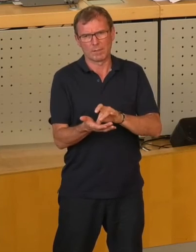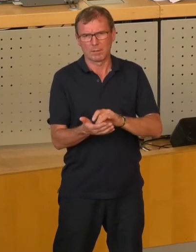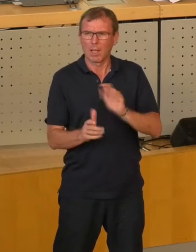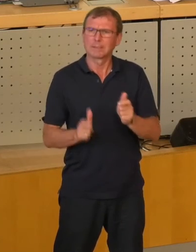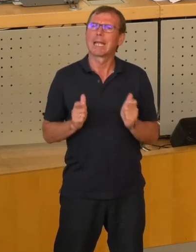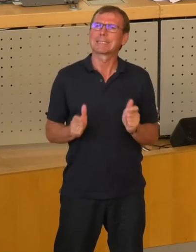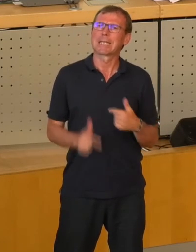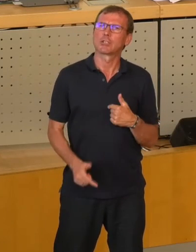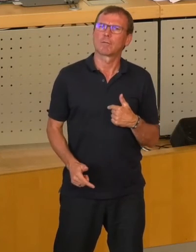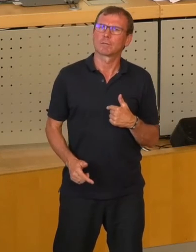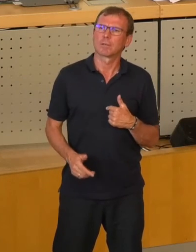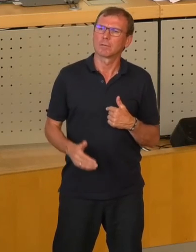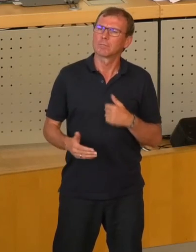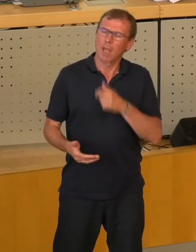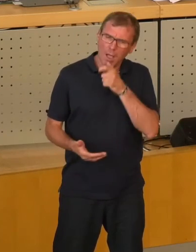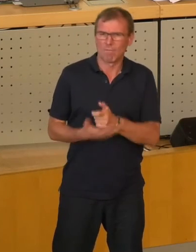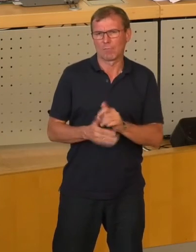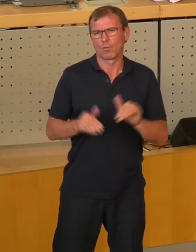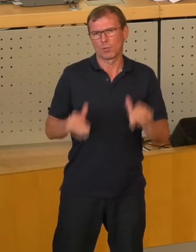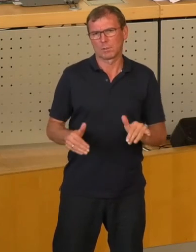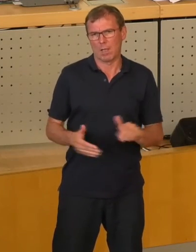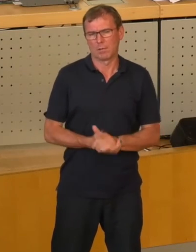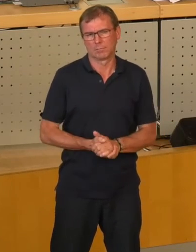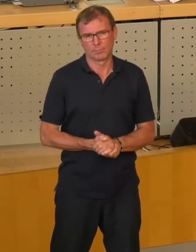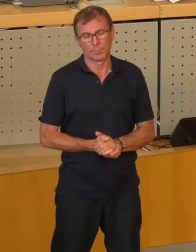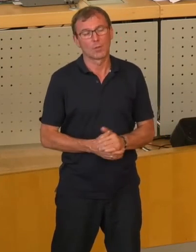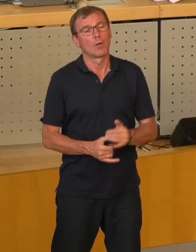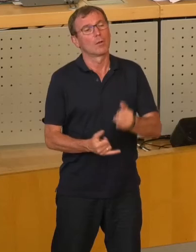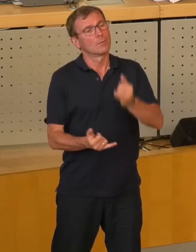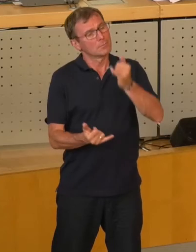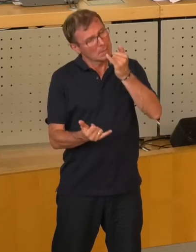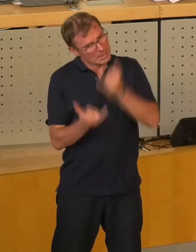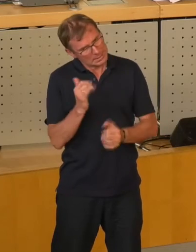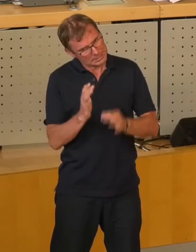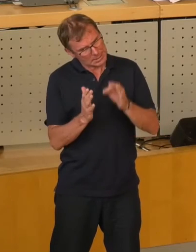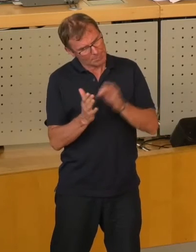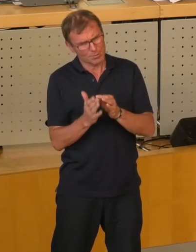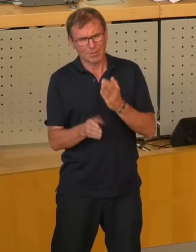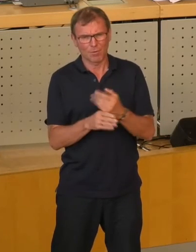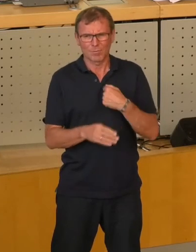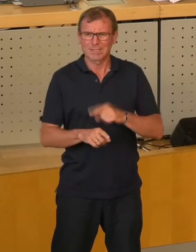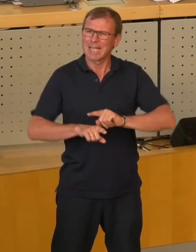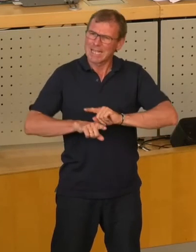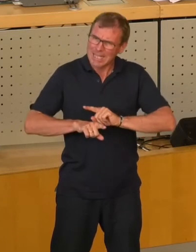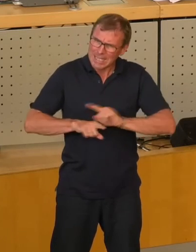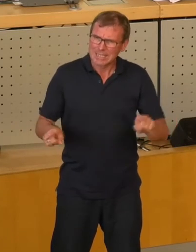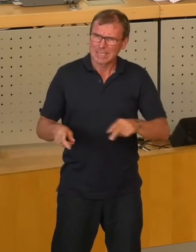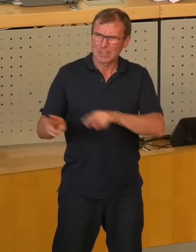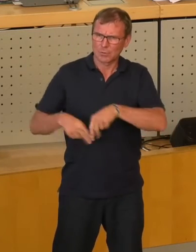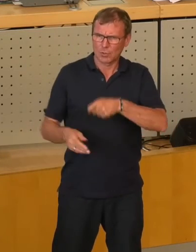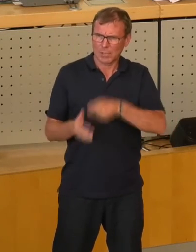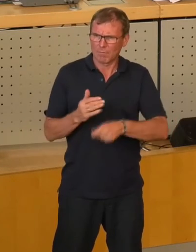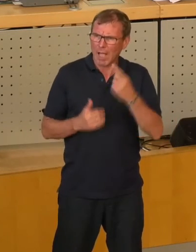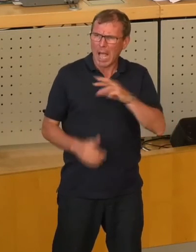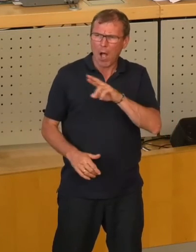sind wir da auch verantwortlich dafür. Und zuletzt noch, warum wir es nicht zurückkaufen. Ich glaube, es war die Rede